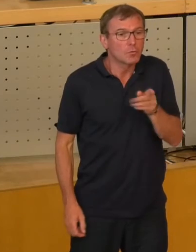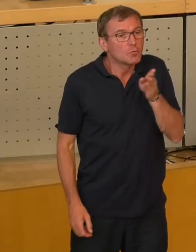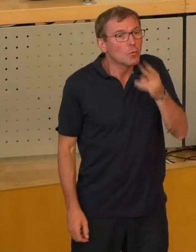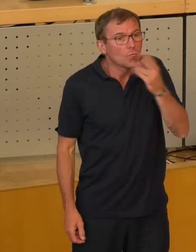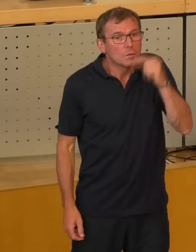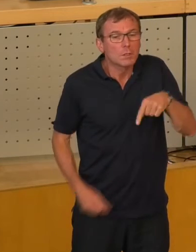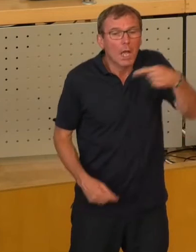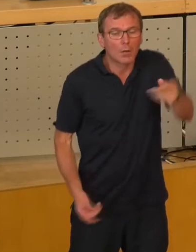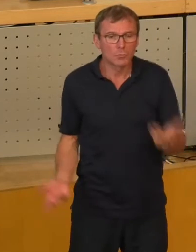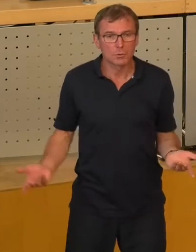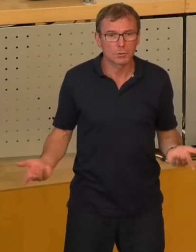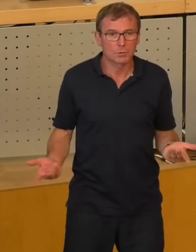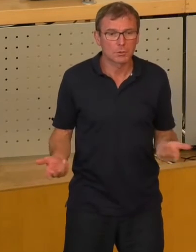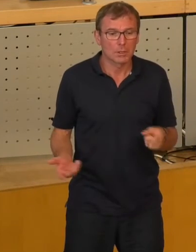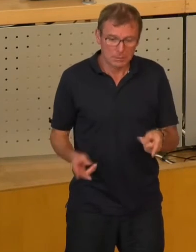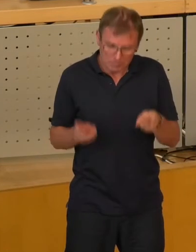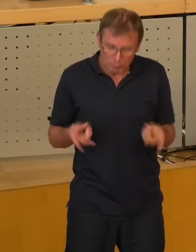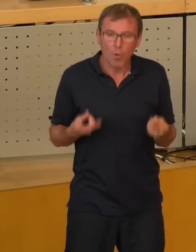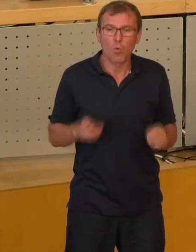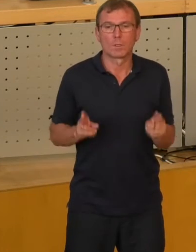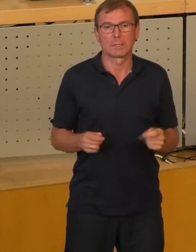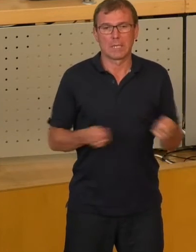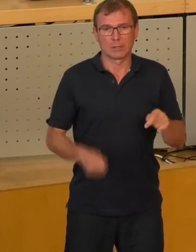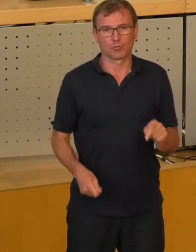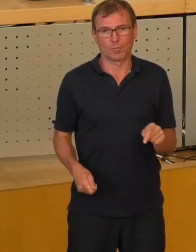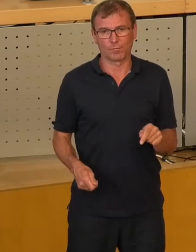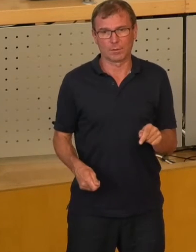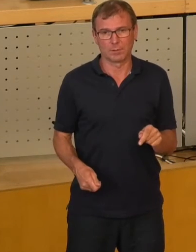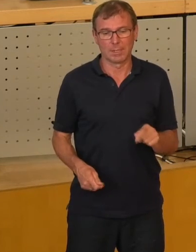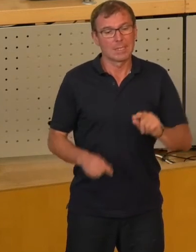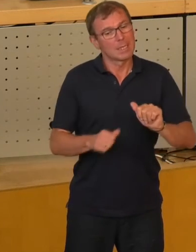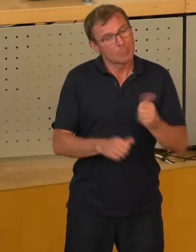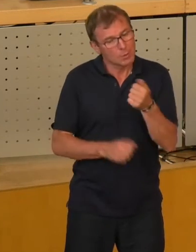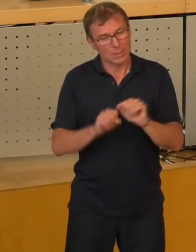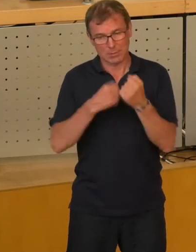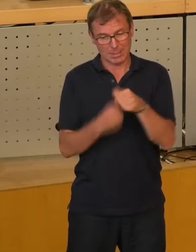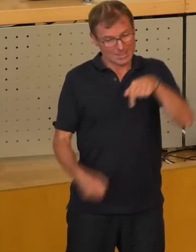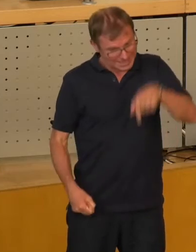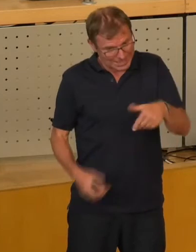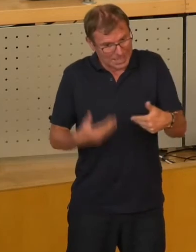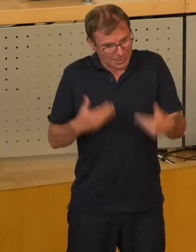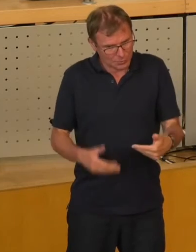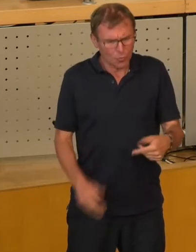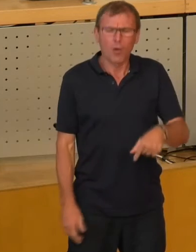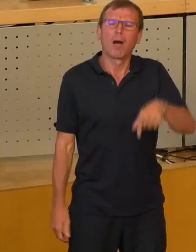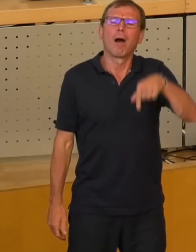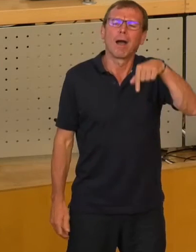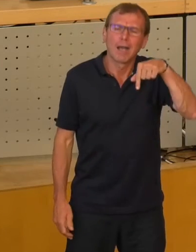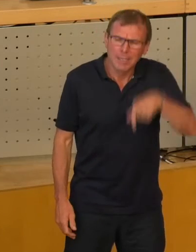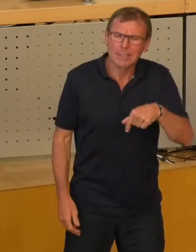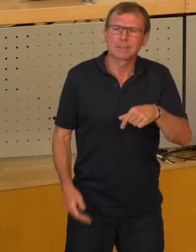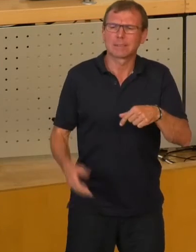aussieht. Es wäre ein unsicheres Geschäft. Die besondere Situation hier ist tatsächlich, dass wir jetzt vor einem